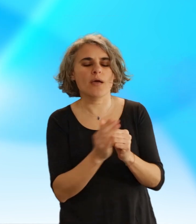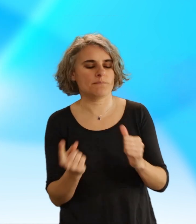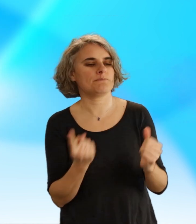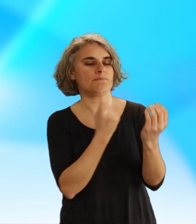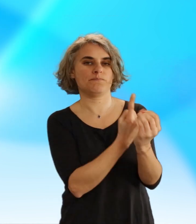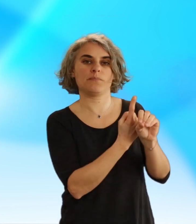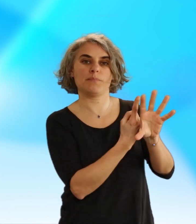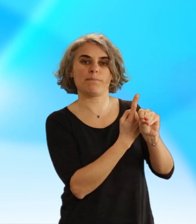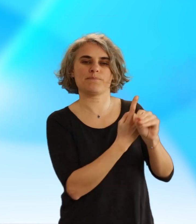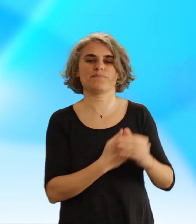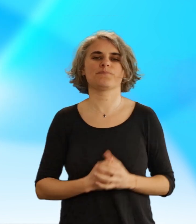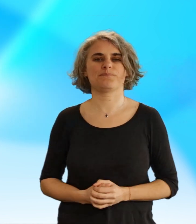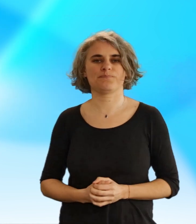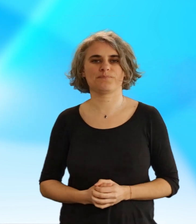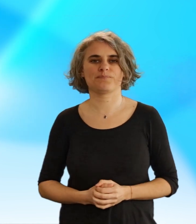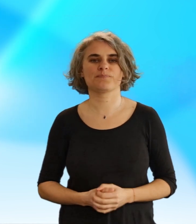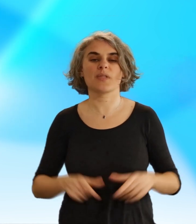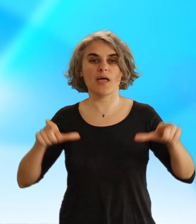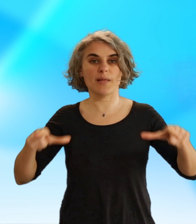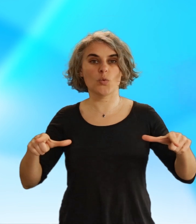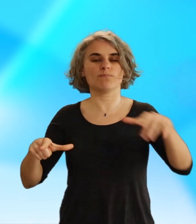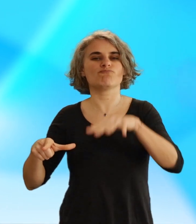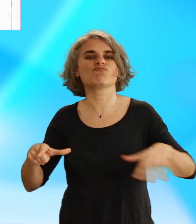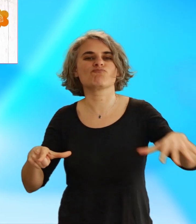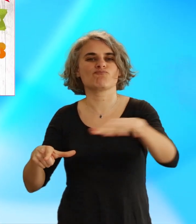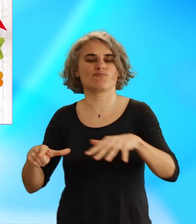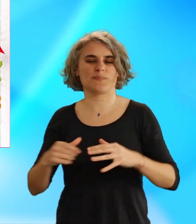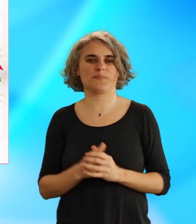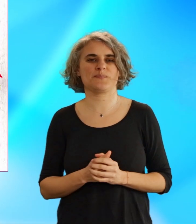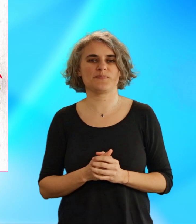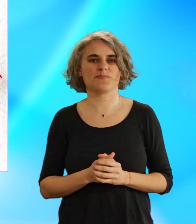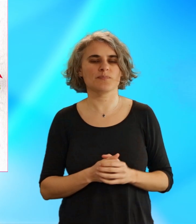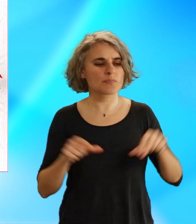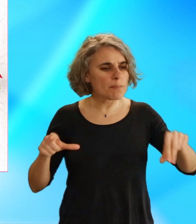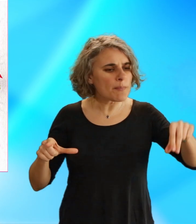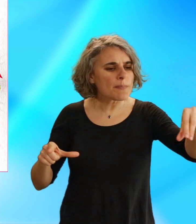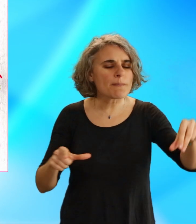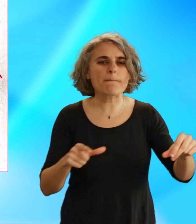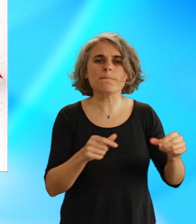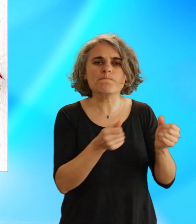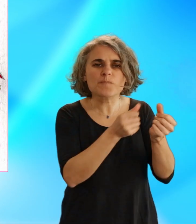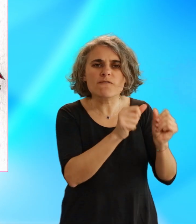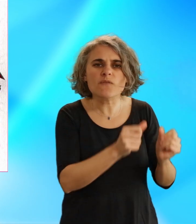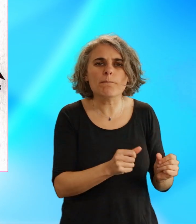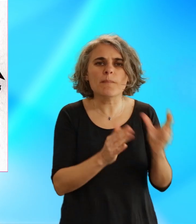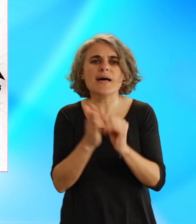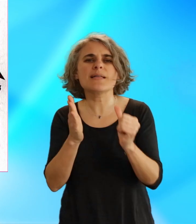correspondante au sein de l'application. Le plateau. Chaque case du plateau est une forme creuse